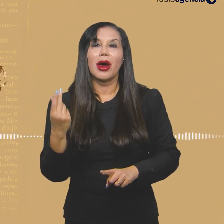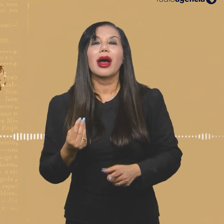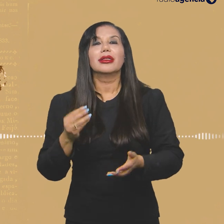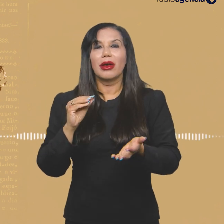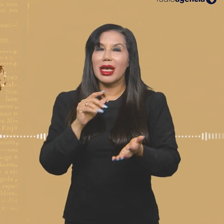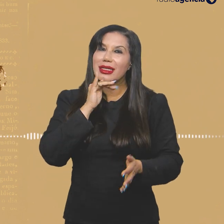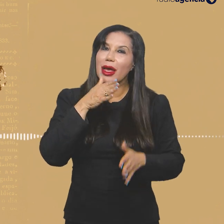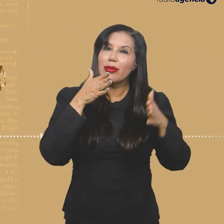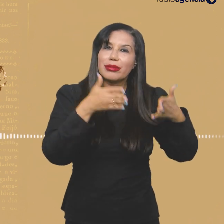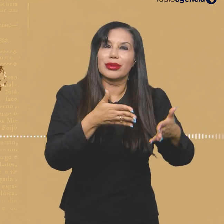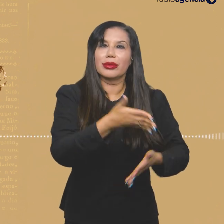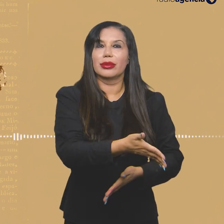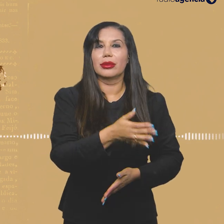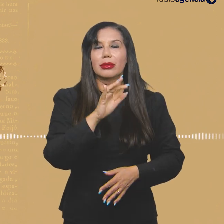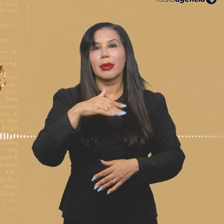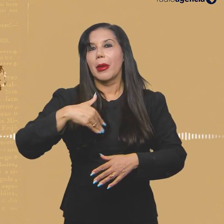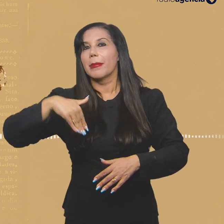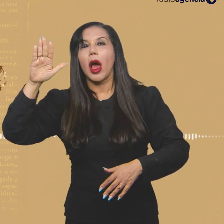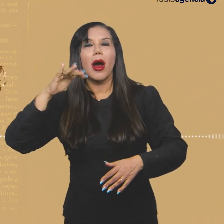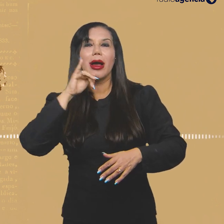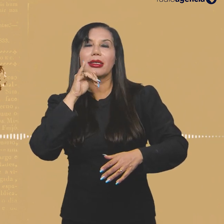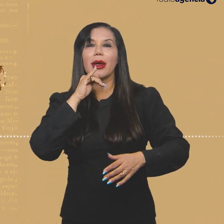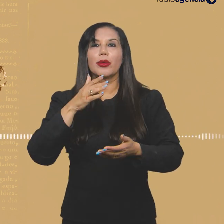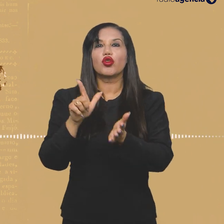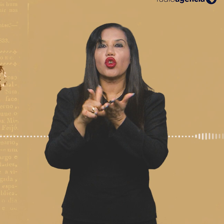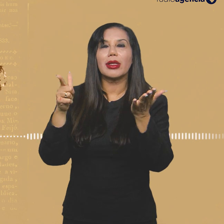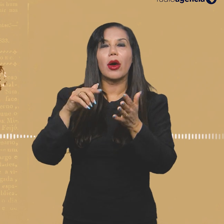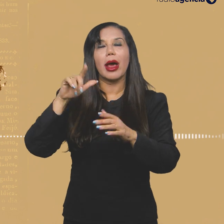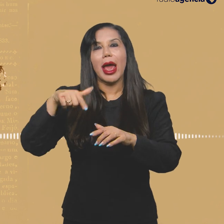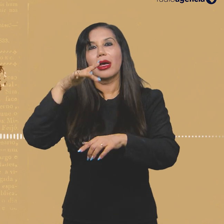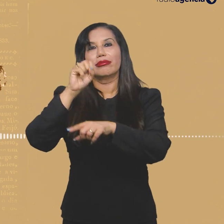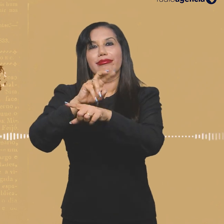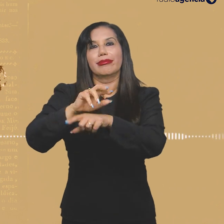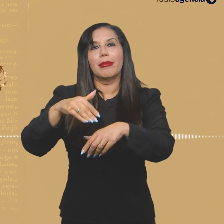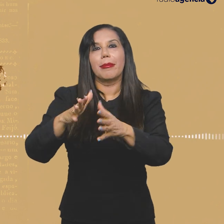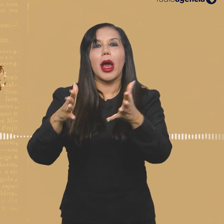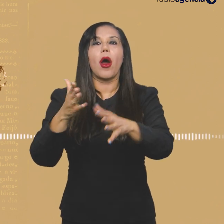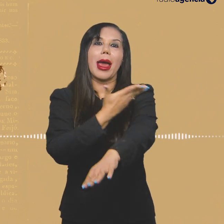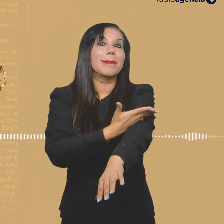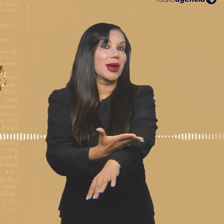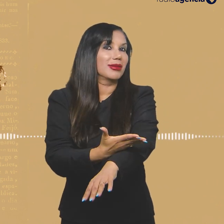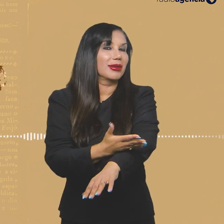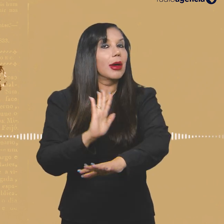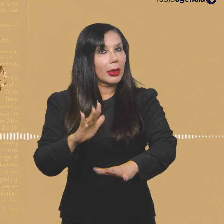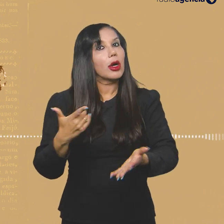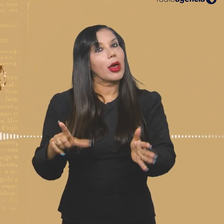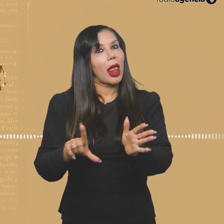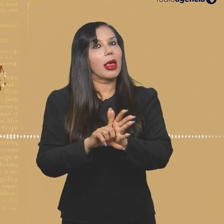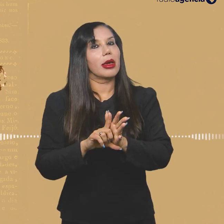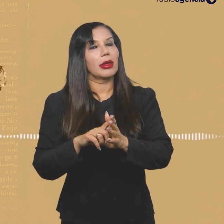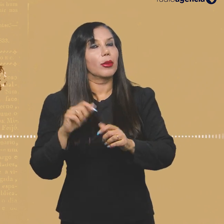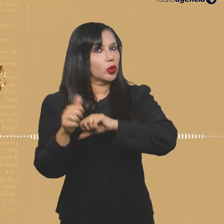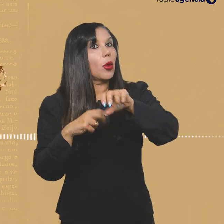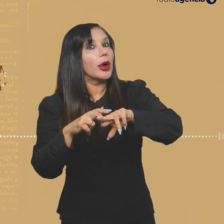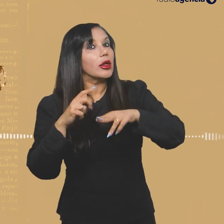que ainda há essa perspectiva de maior parte das redações brancas e tal. Enfim, acho que isso tem mudado, isso dá muito pela lei de cotas,